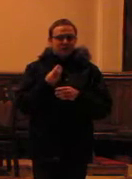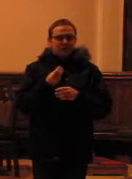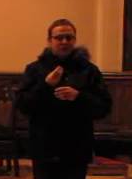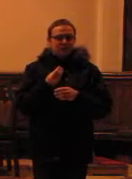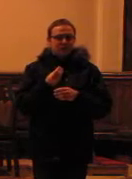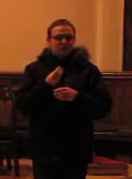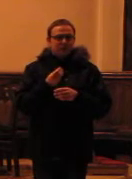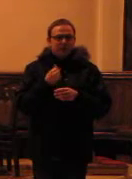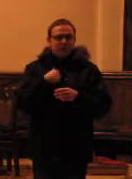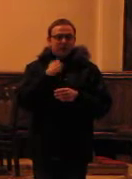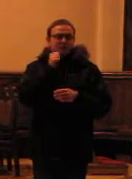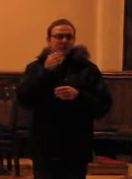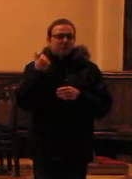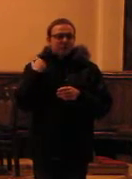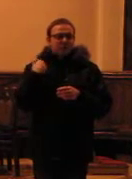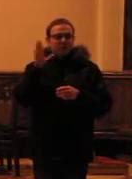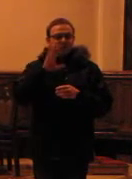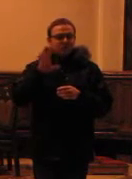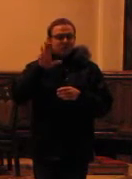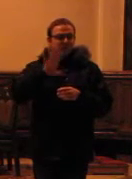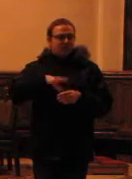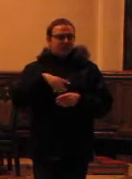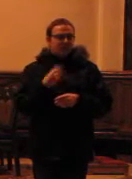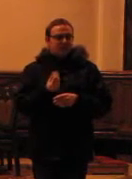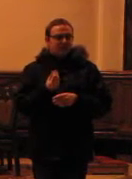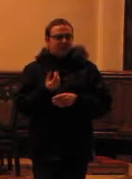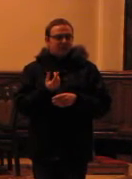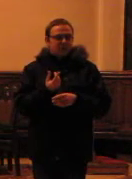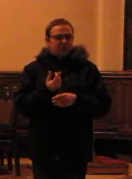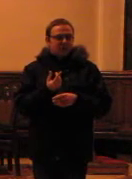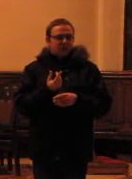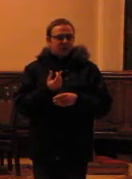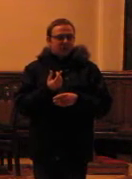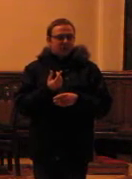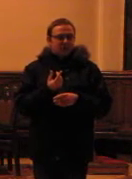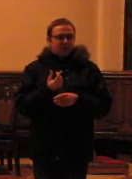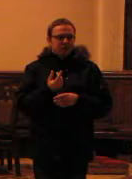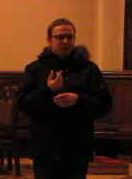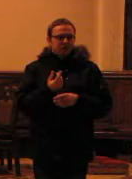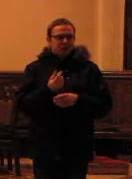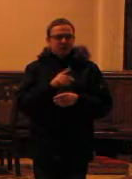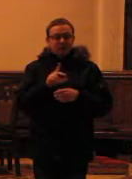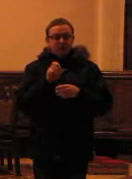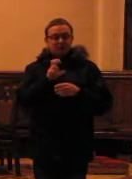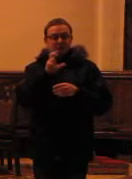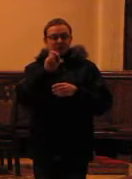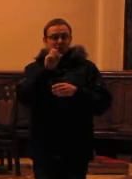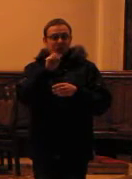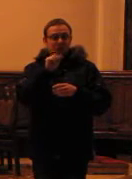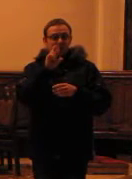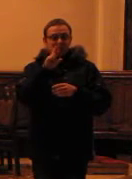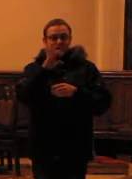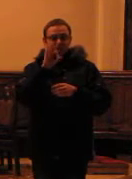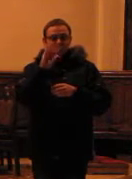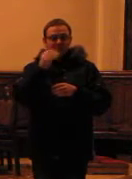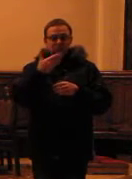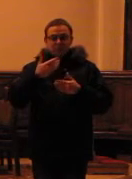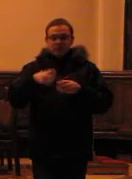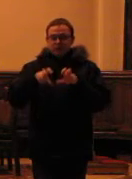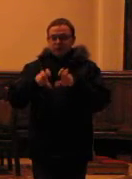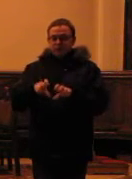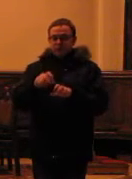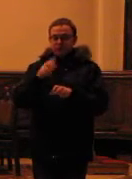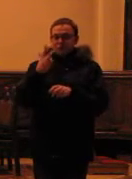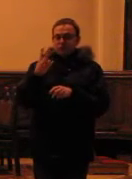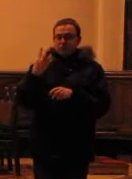Dla tydzień pełne ulkaryzny. Z Czartą Sy, z Czartą Kamdaną, żeśmy siadali w Turinie, w Czartę